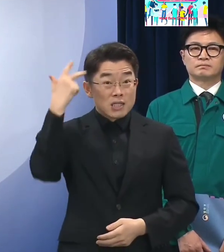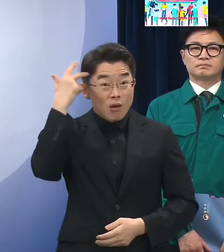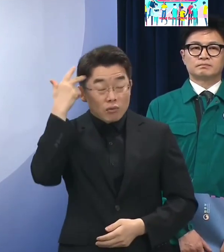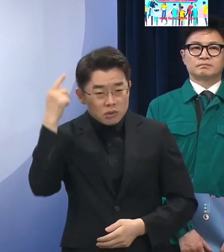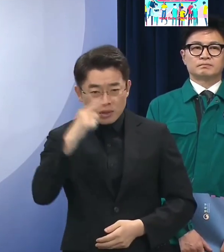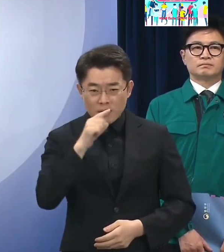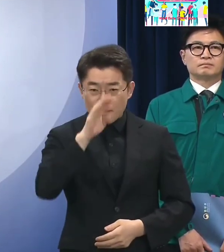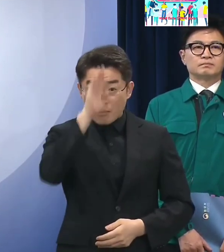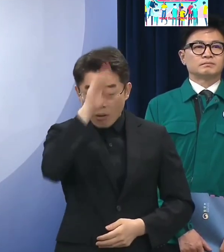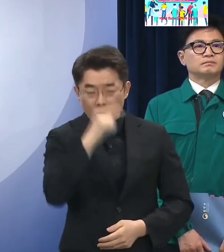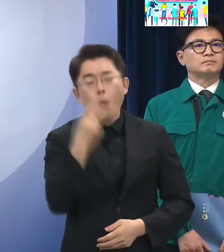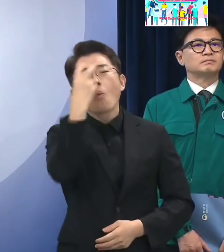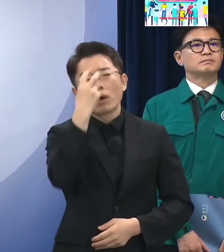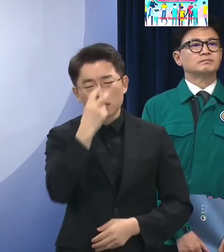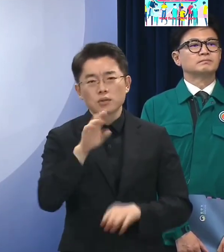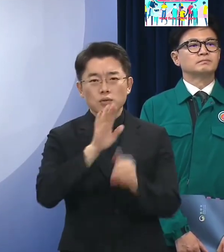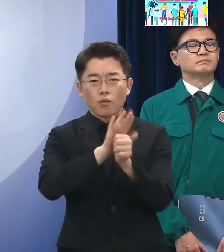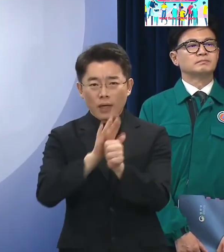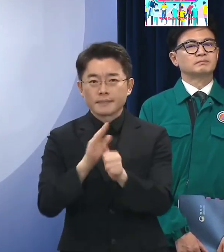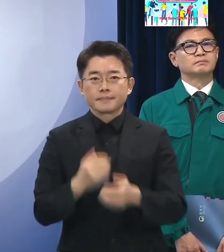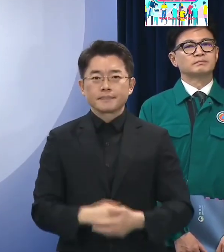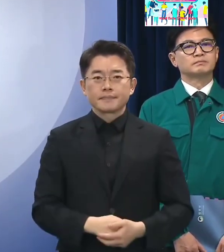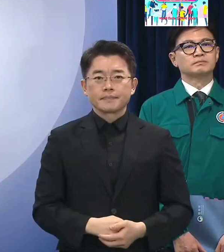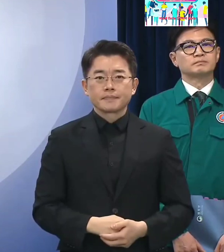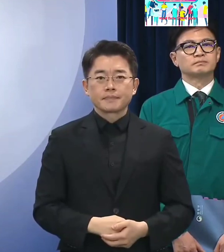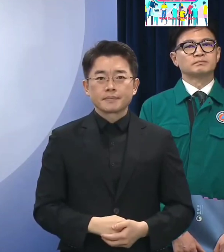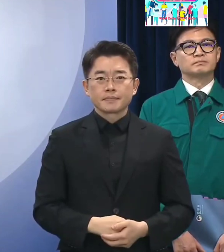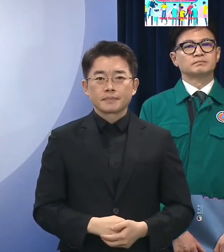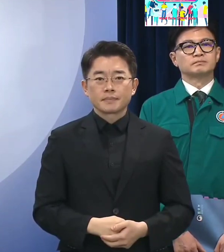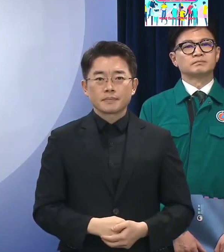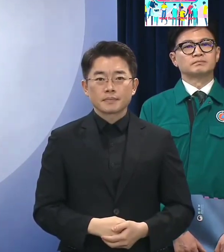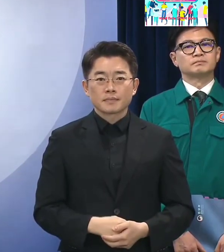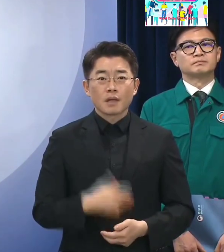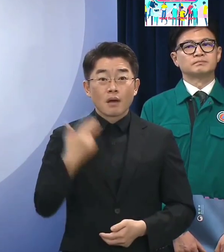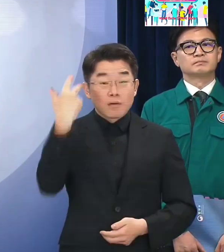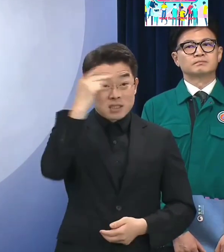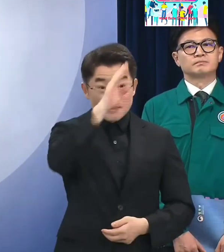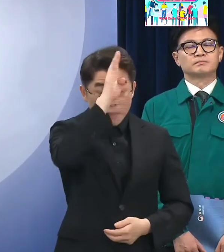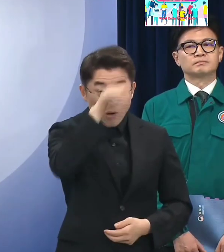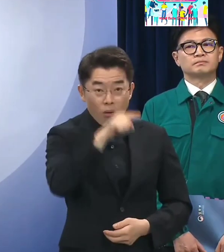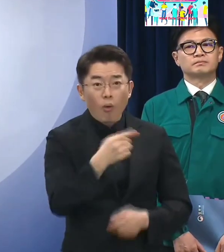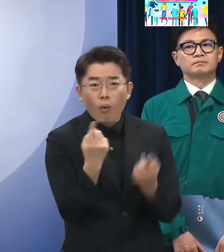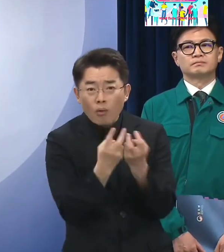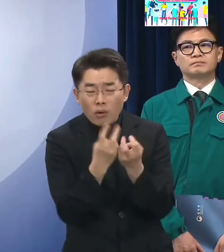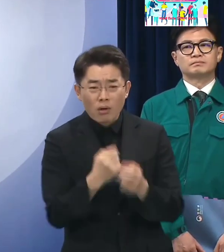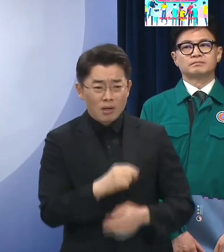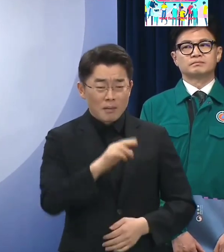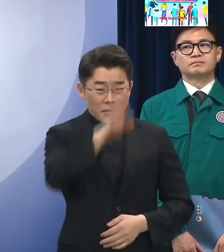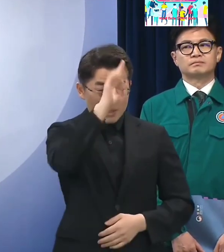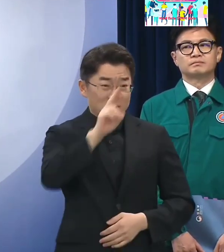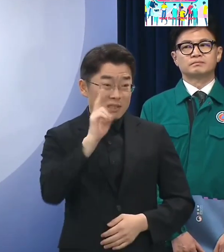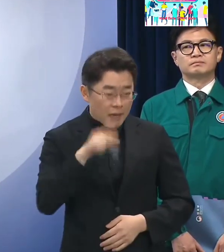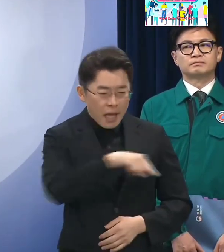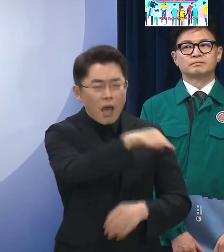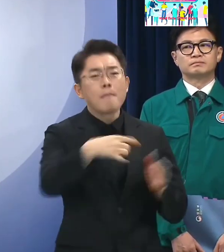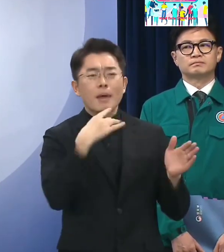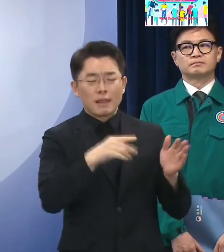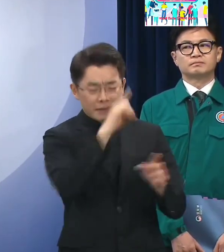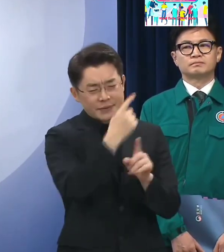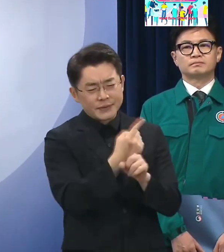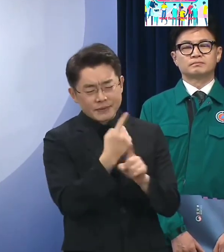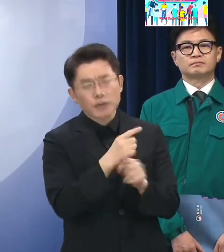개선하겠습니다 정신질환 문제는 그동안 중환자 관리 중심이었습니다 앞으로는